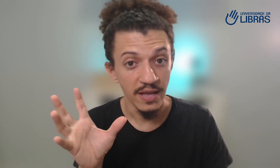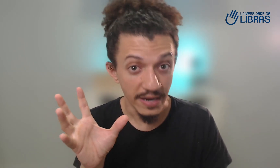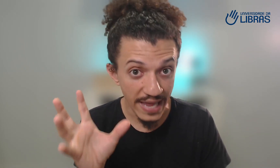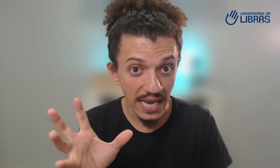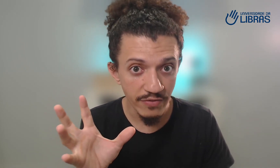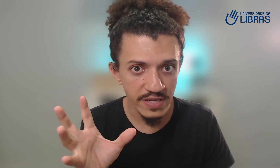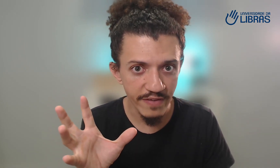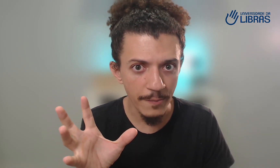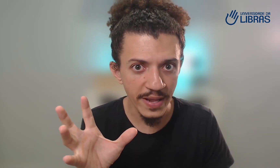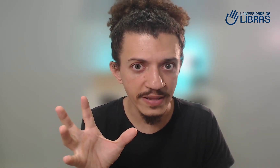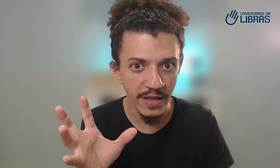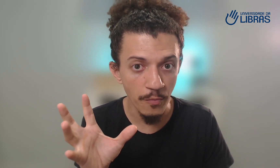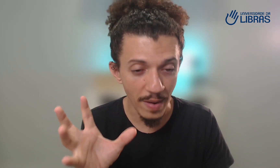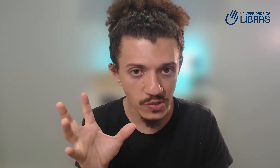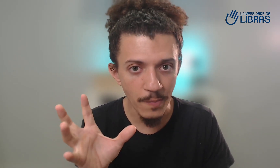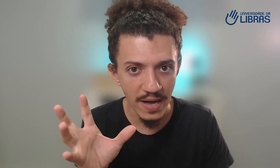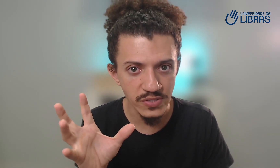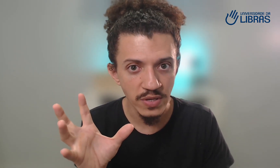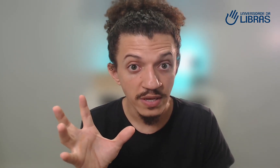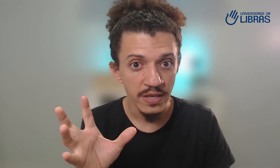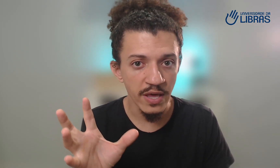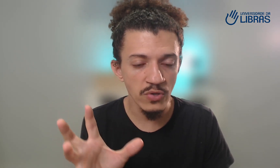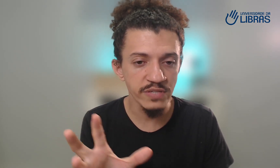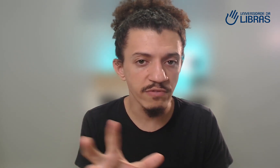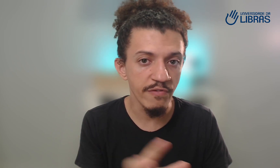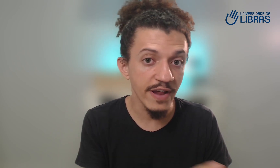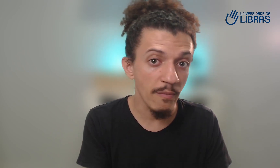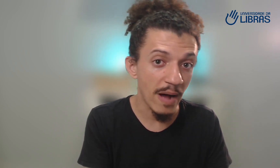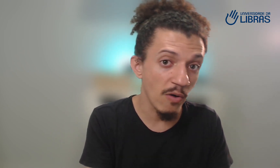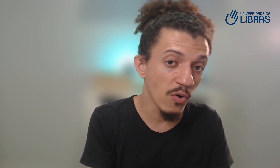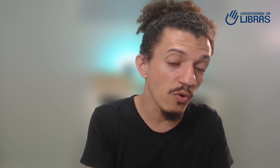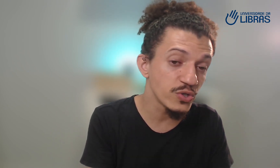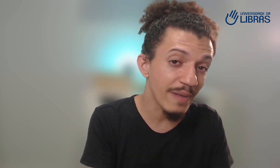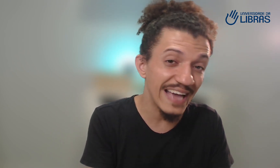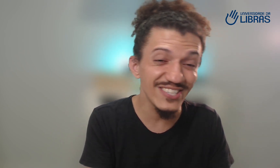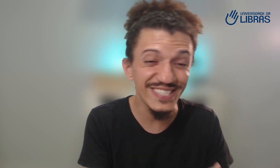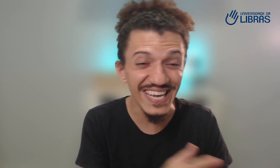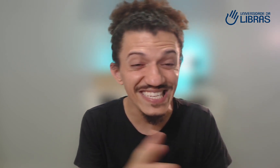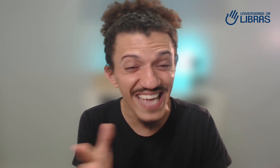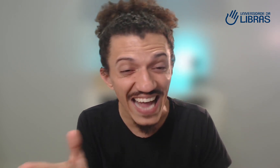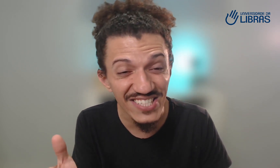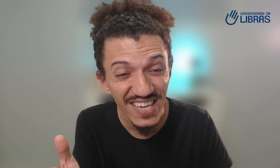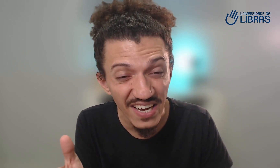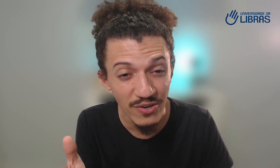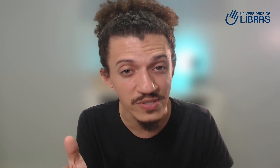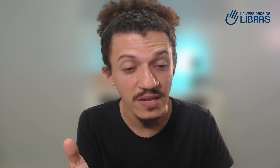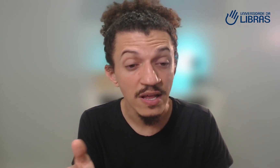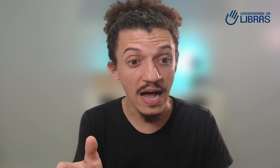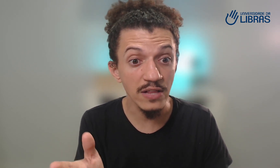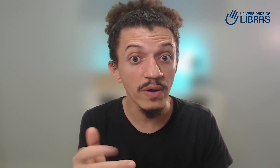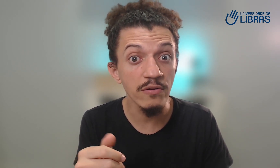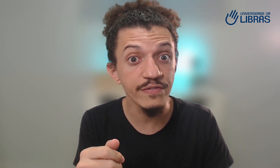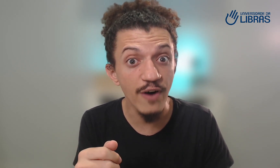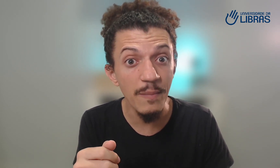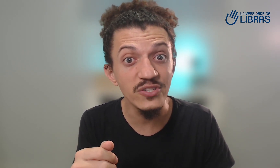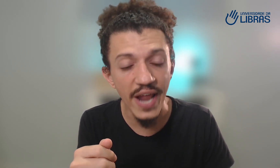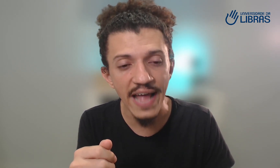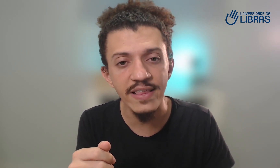Nele você vai aprender o passo a passo que eu desenvolvi ao longo de mais de 17 anos, atuando de forma direta